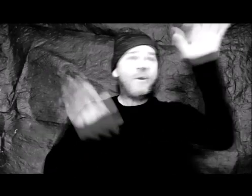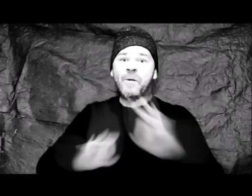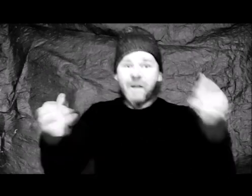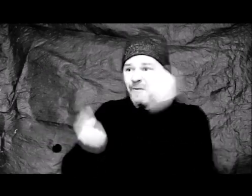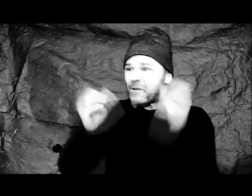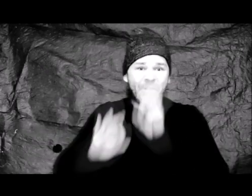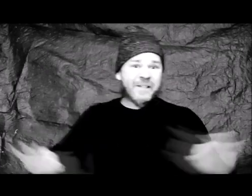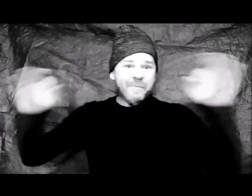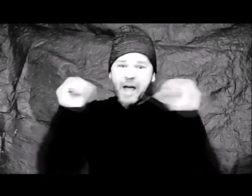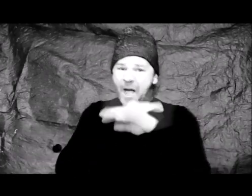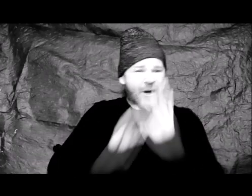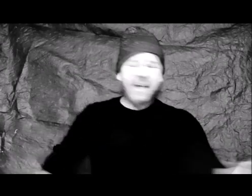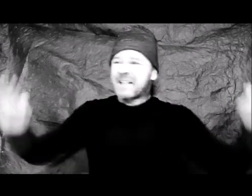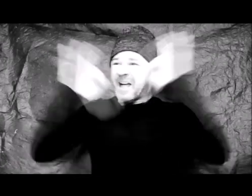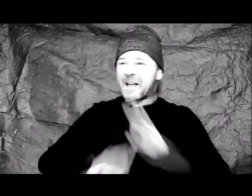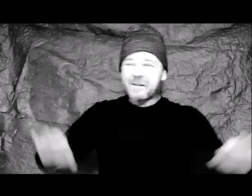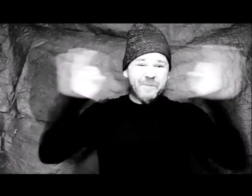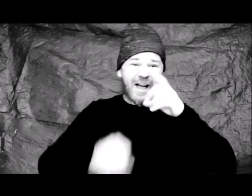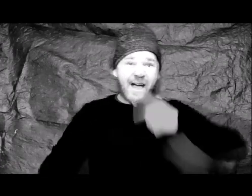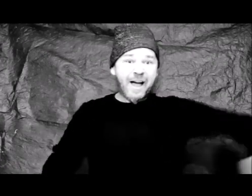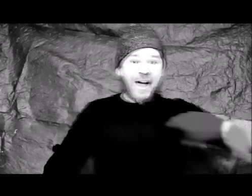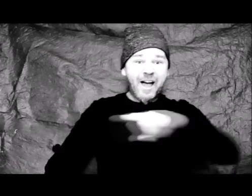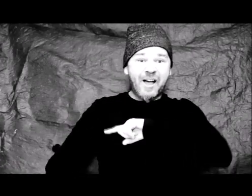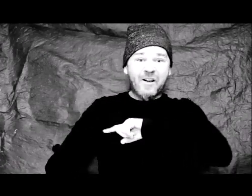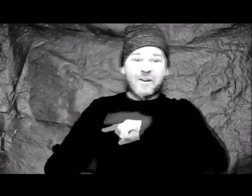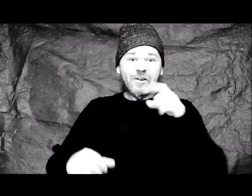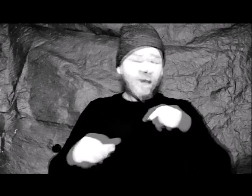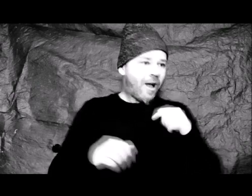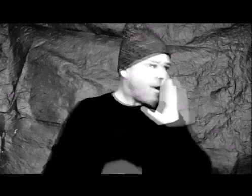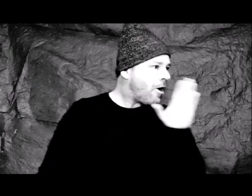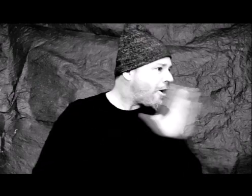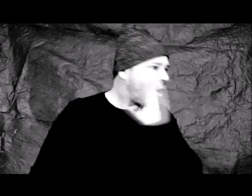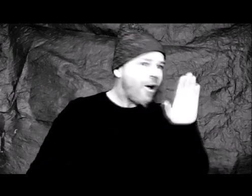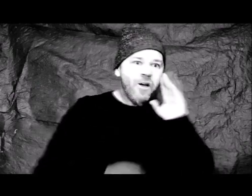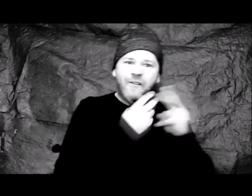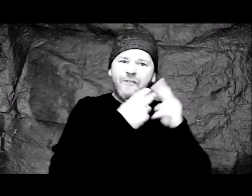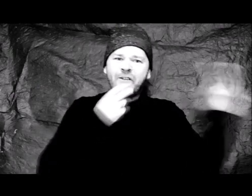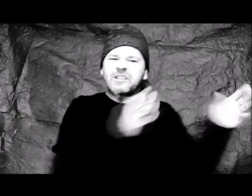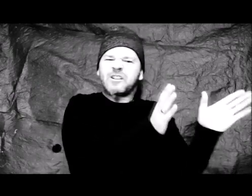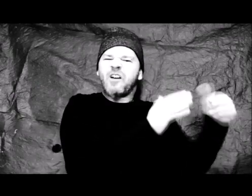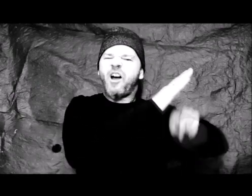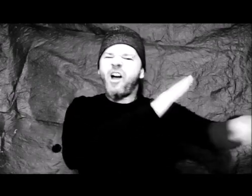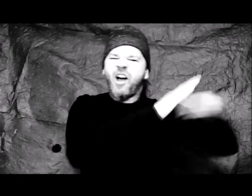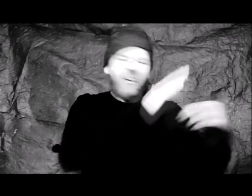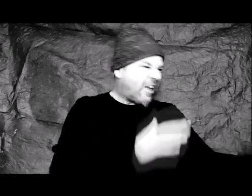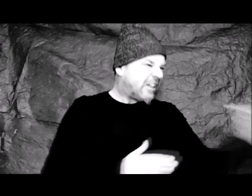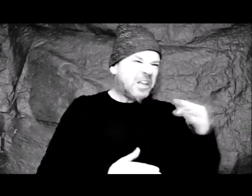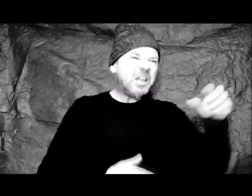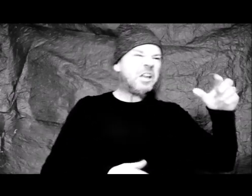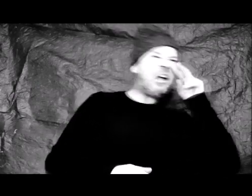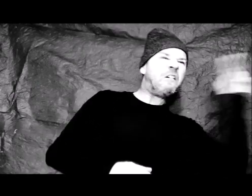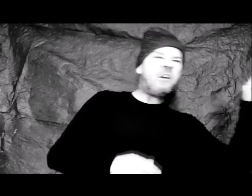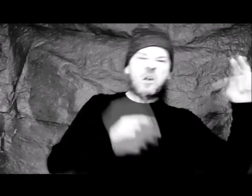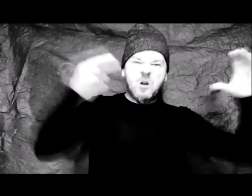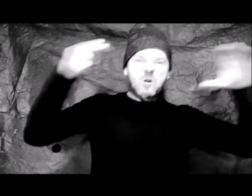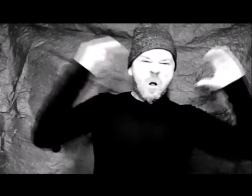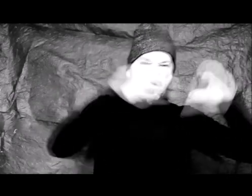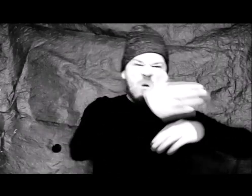Tandis que la nature prend enfin du bon temps, un printemps dans le printemps, sans avion, sans voiture, tandis qu'on se confine et qu'on se déconfie, quand la vieille voisine s